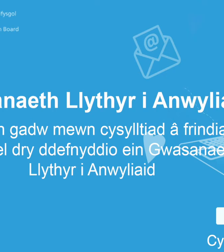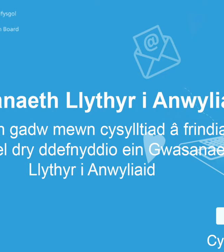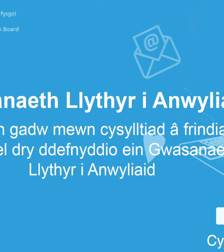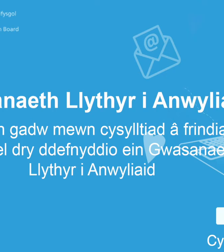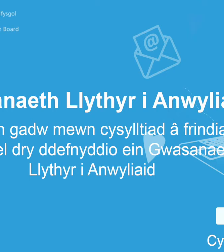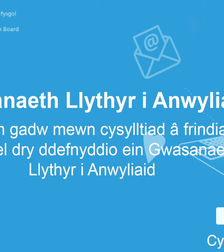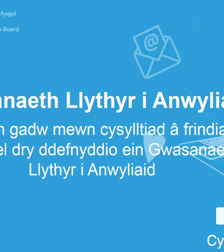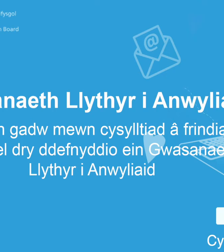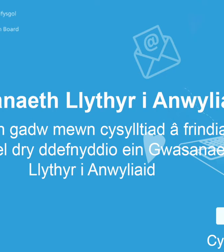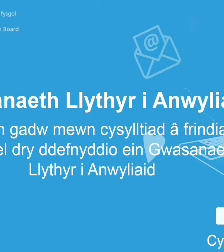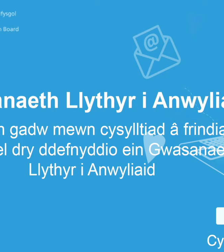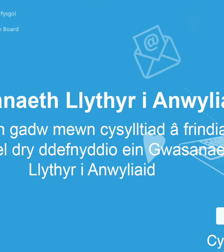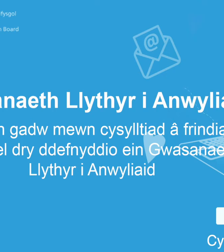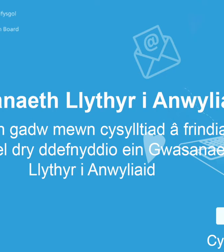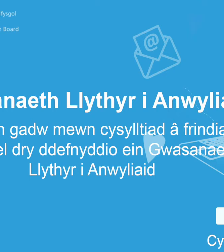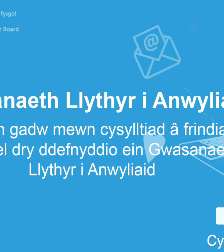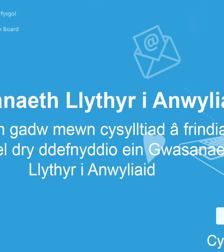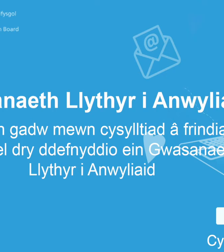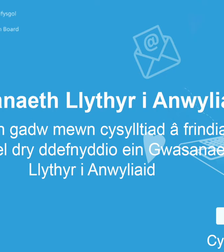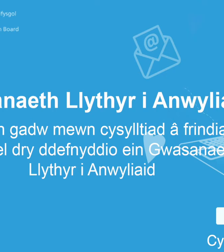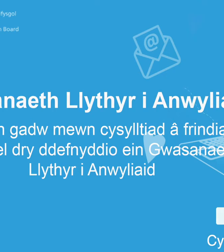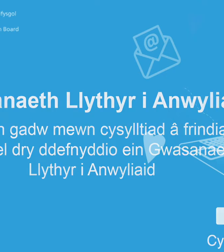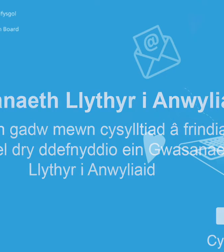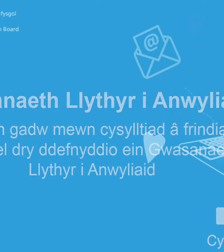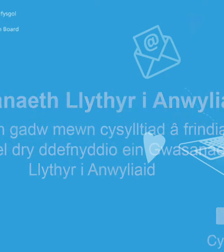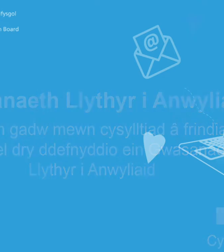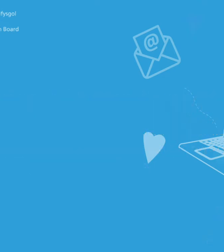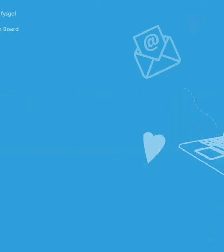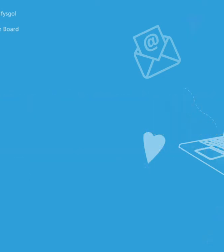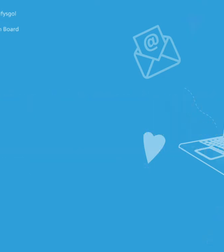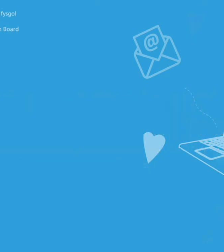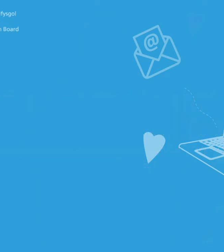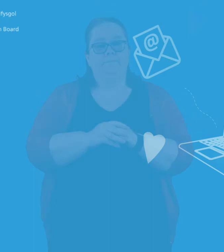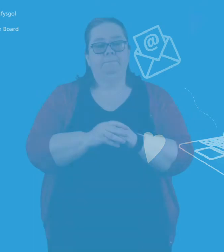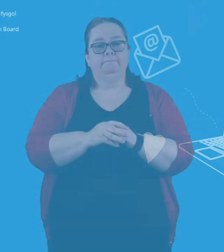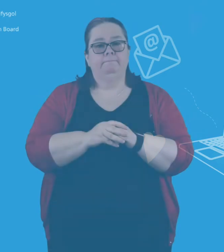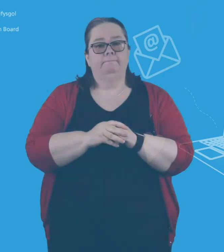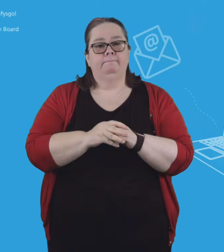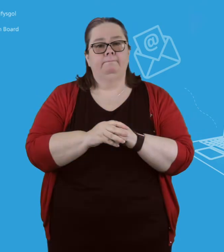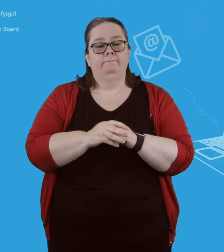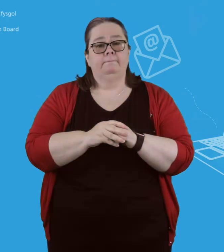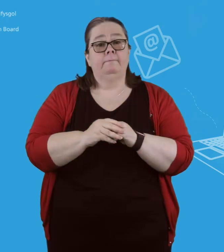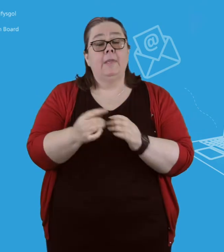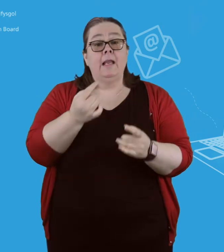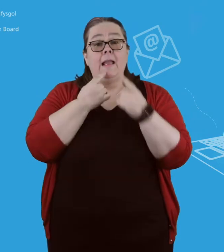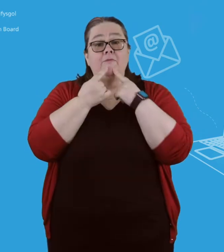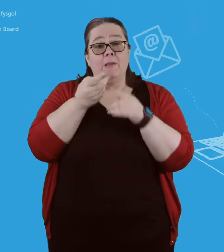Gwasannau llythyr i anwyliaid Gallwch gadw mewn cysylltiad a ffrindiau neu deulu drwy defnyddio ein